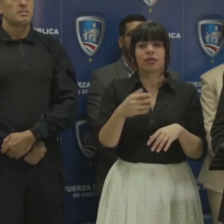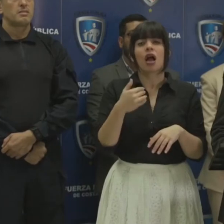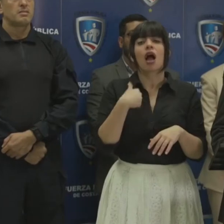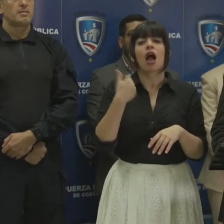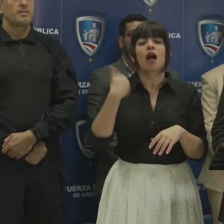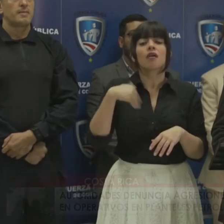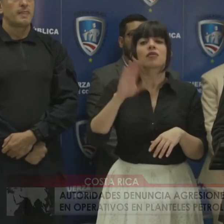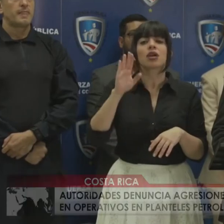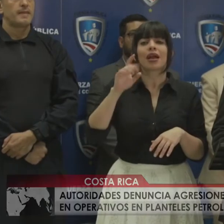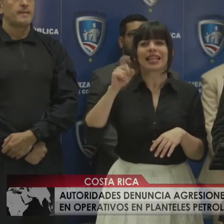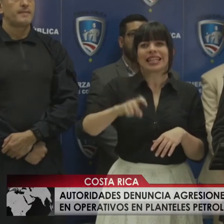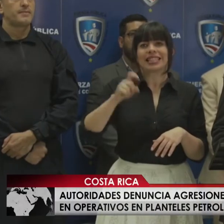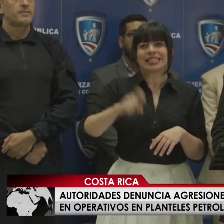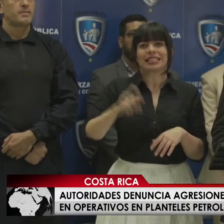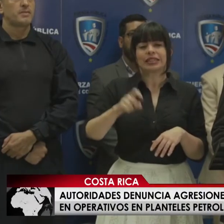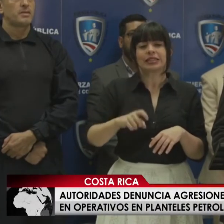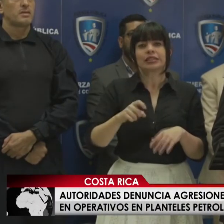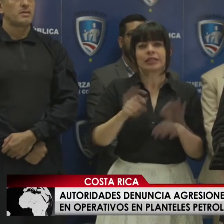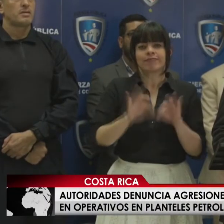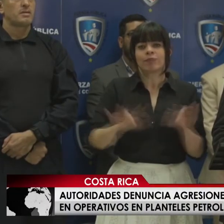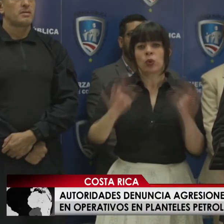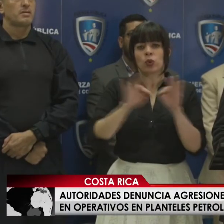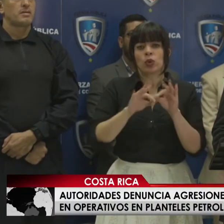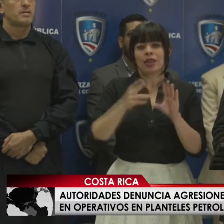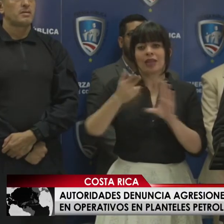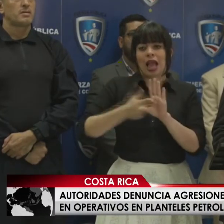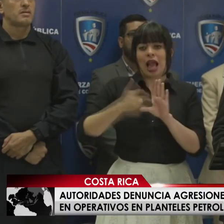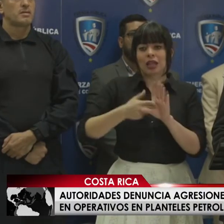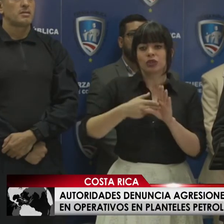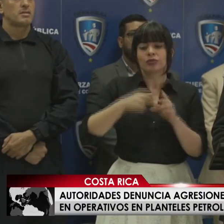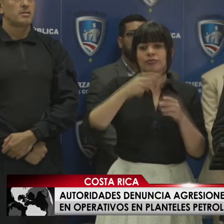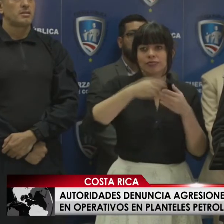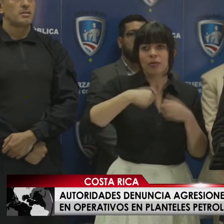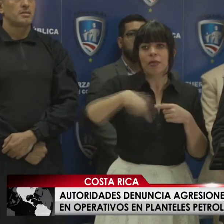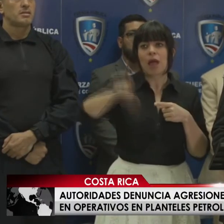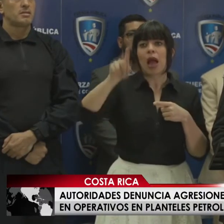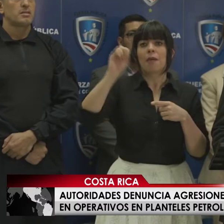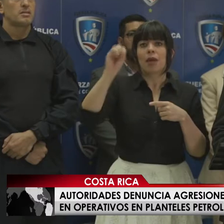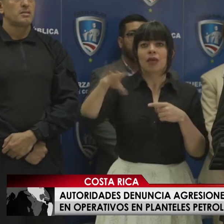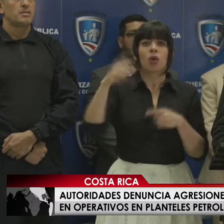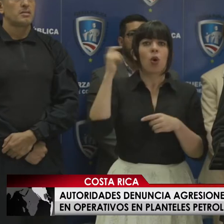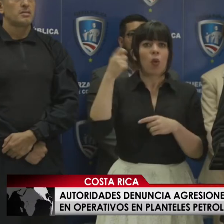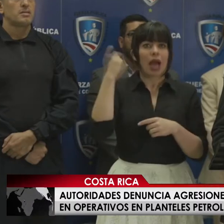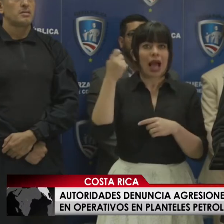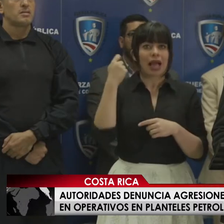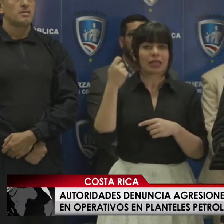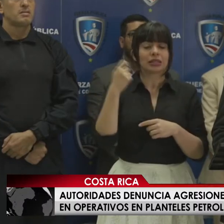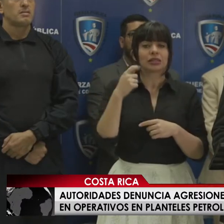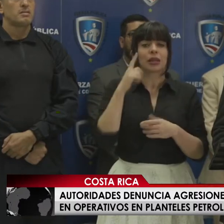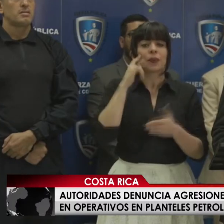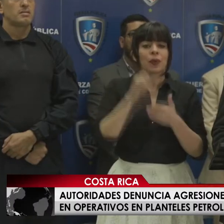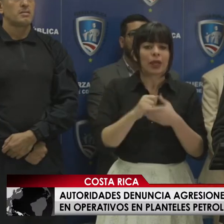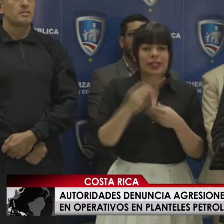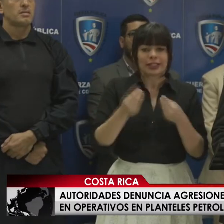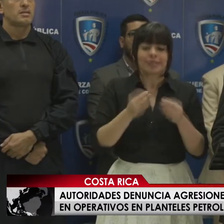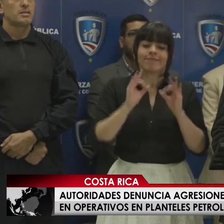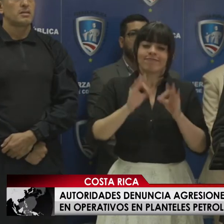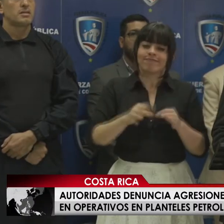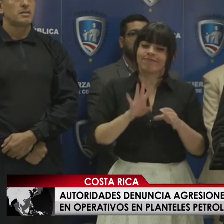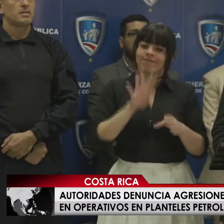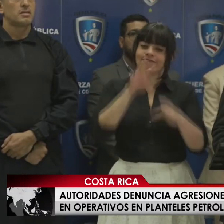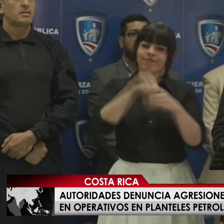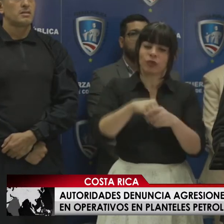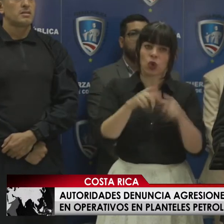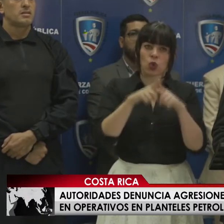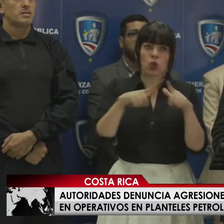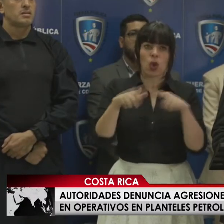Una necesidad imperiosa de que combustible llegara hasta el sector de Guanacaste es como se decide intervenir en este lugar